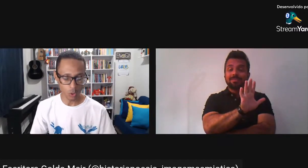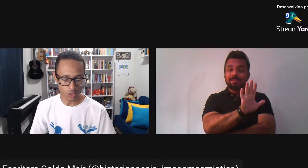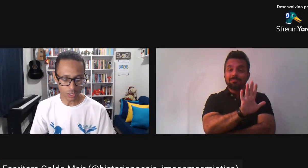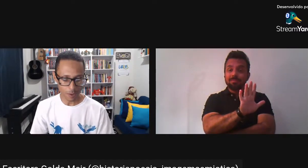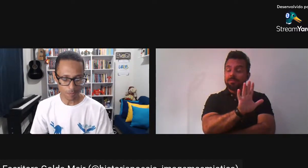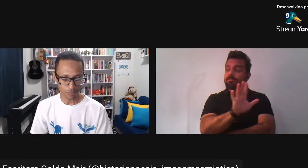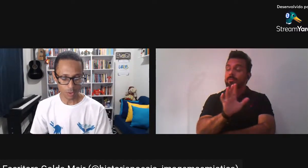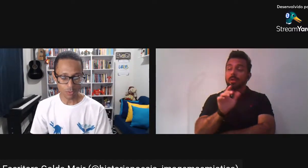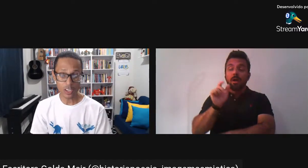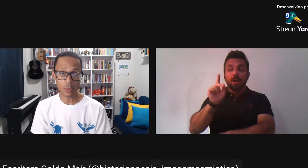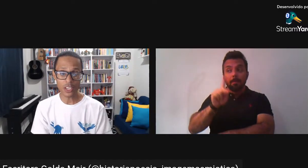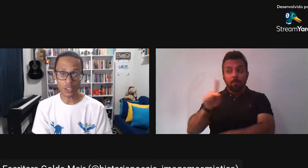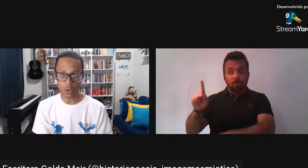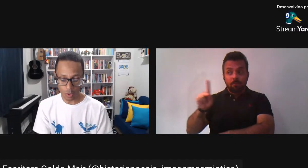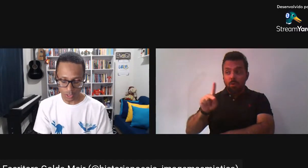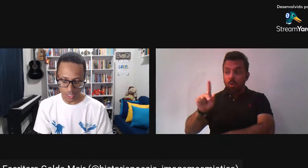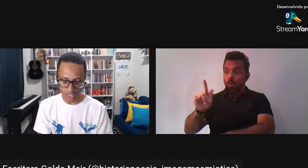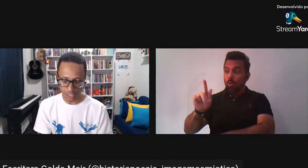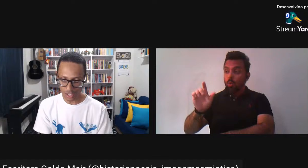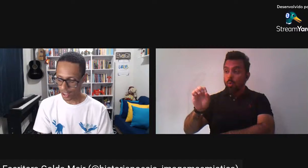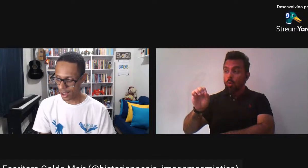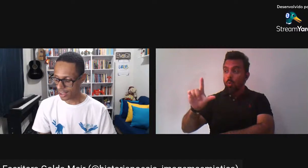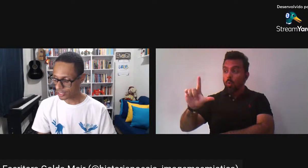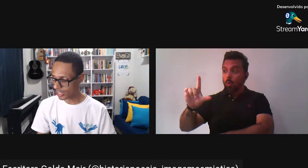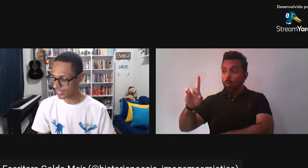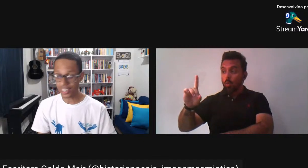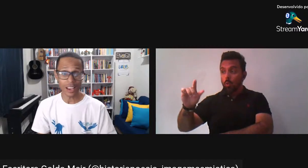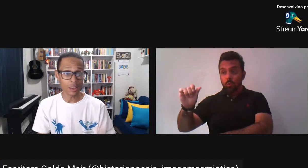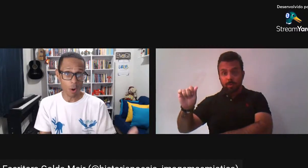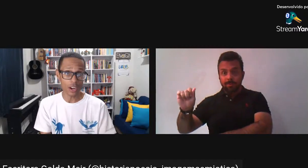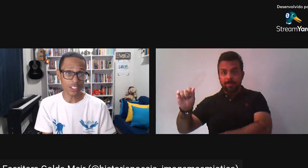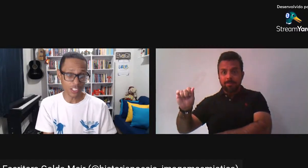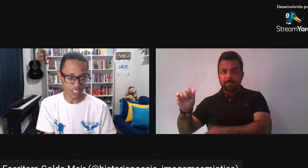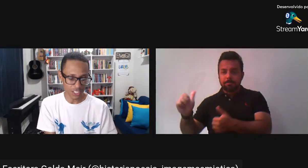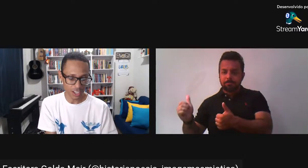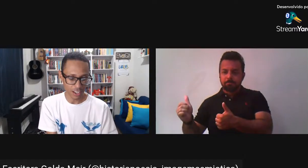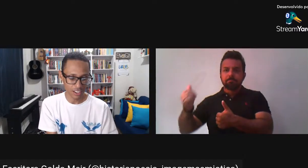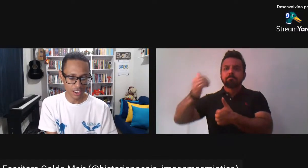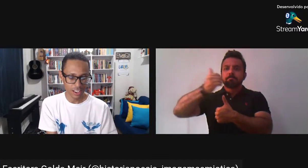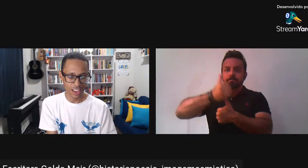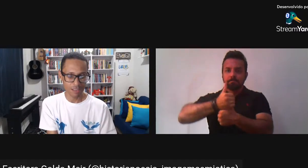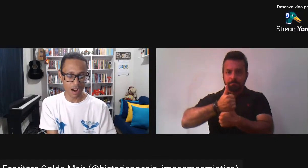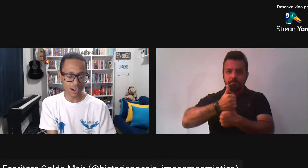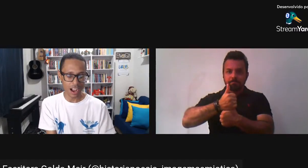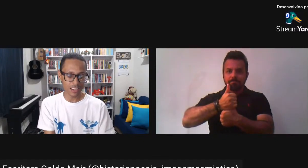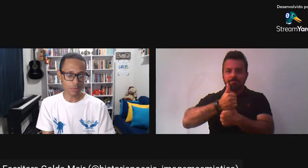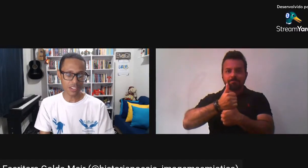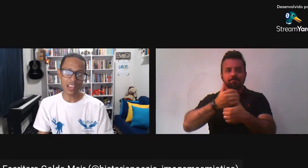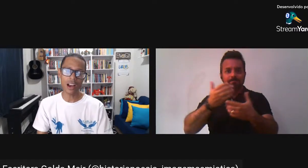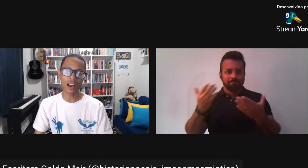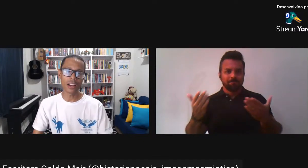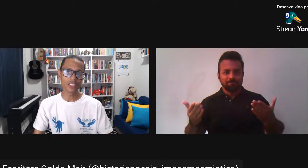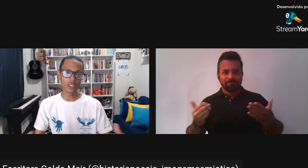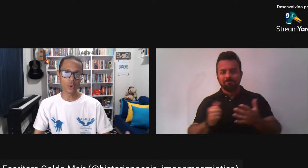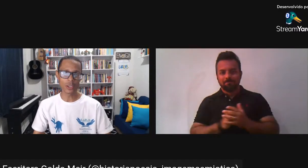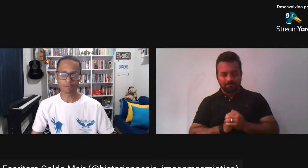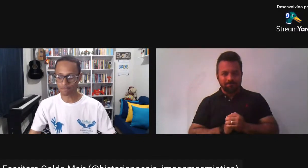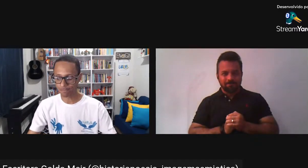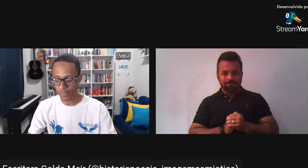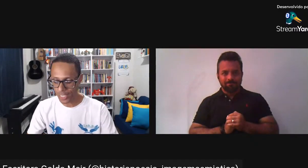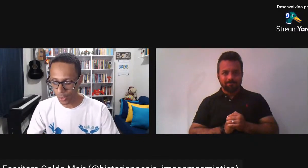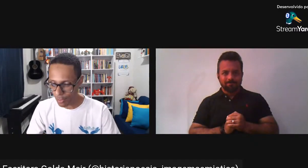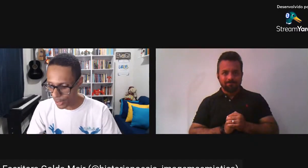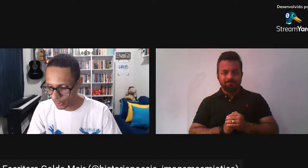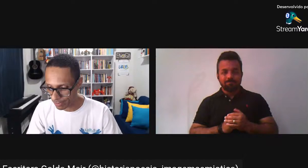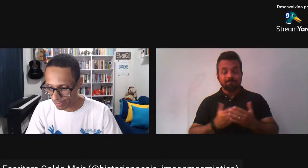outro autor, né? Infelizmente eu não consegui a agenda, né? Embora a gente já tinha marcado, mas a editura